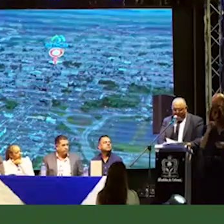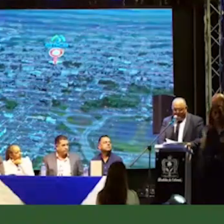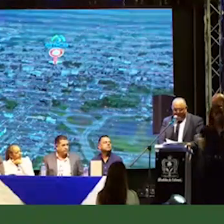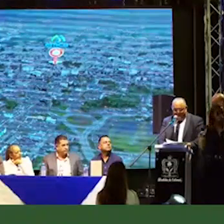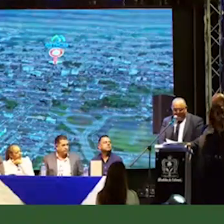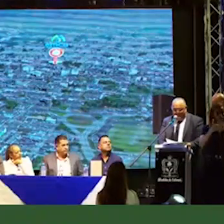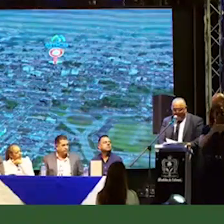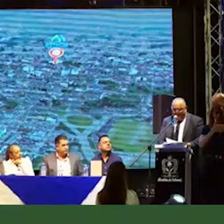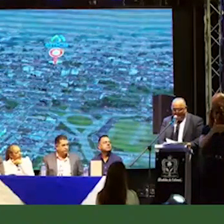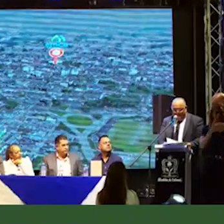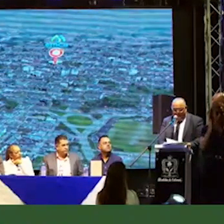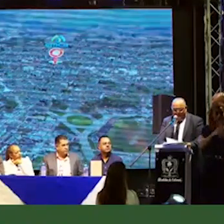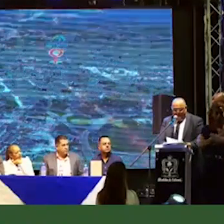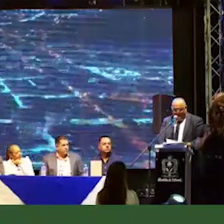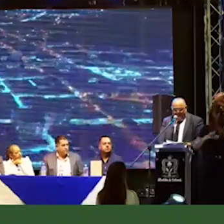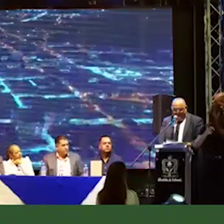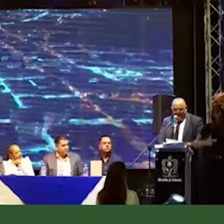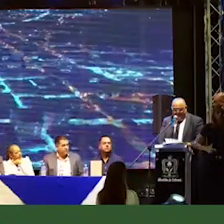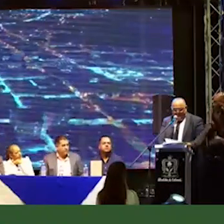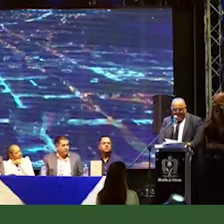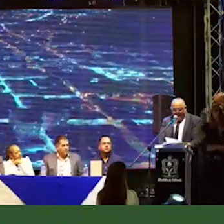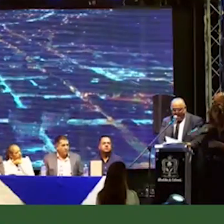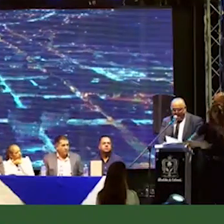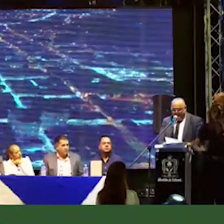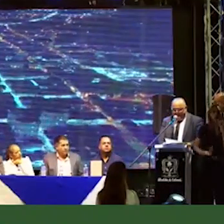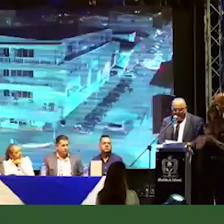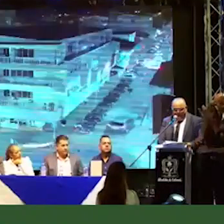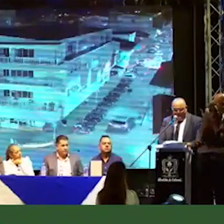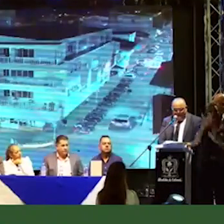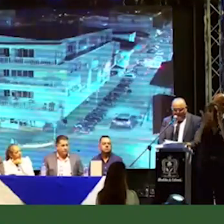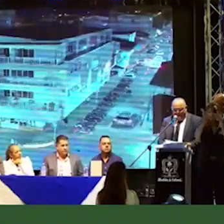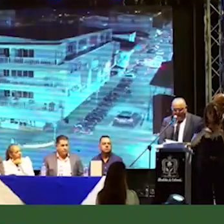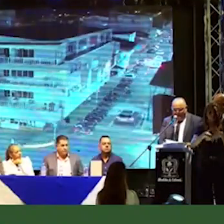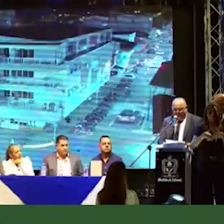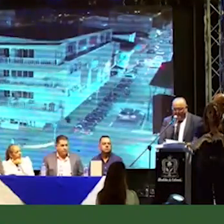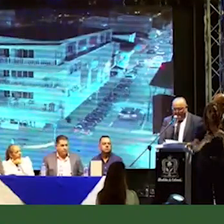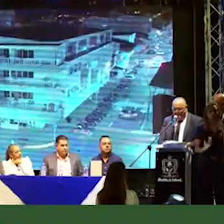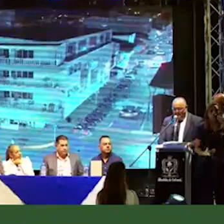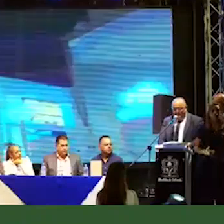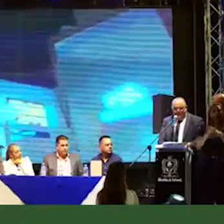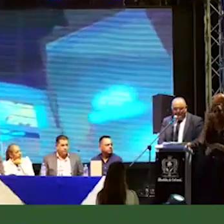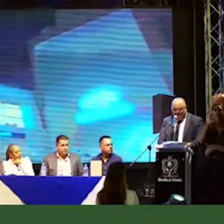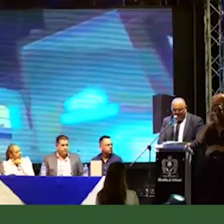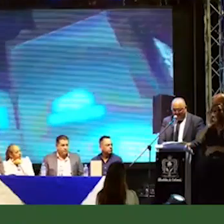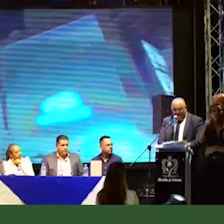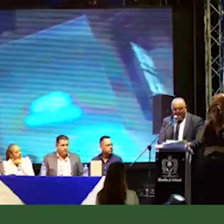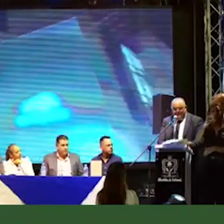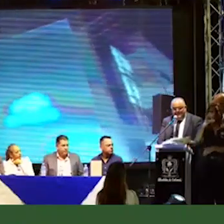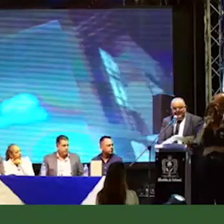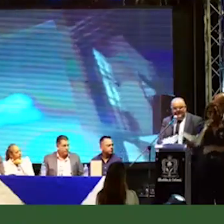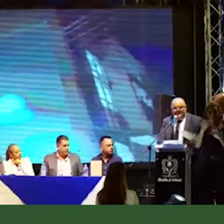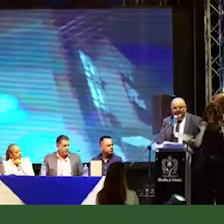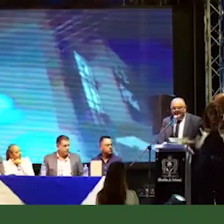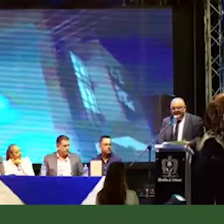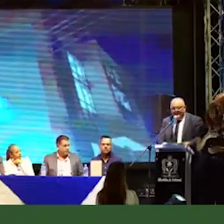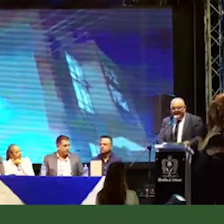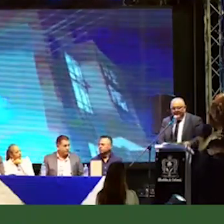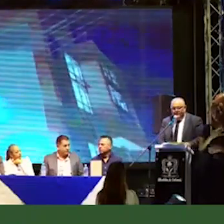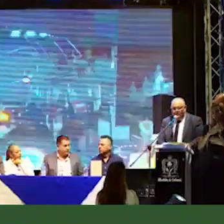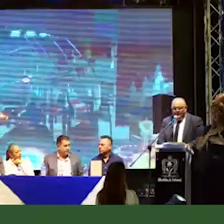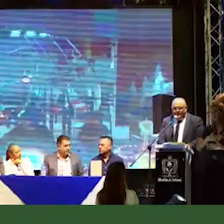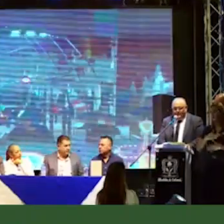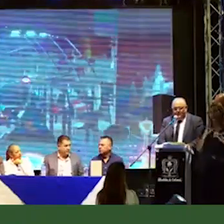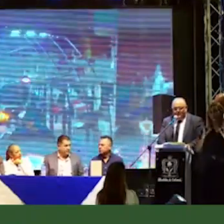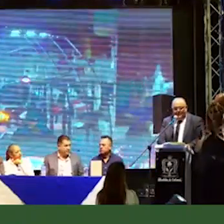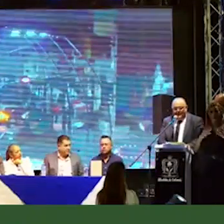nueva historia. La historia de Empresas Públicas de Calarca. La empresa de todos los calarqueños. Es por esto que con la satisfacción personal del